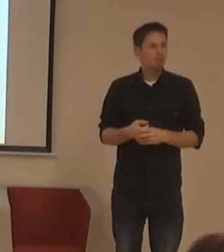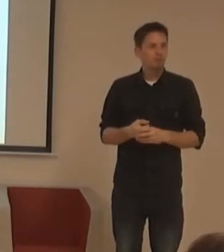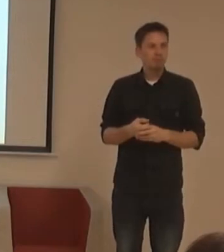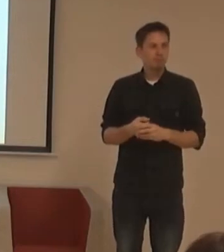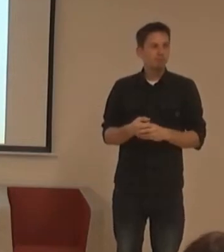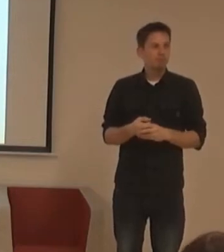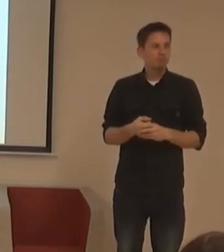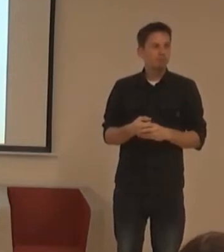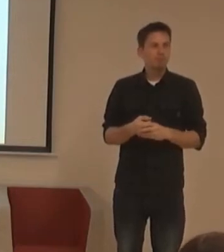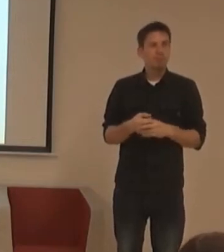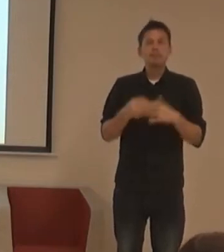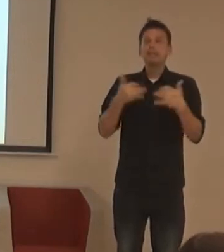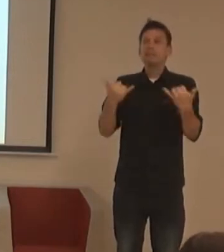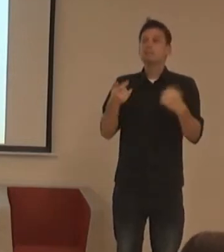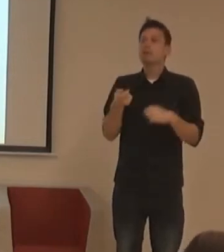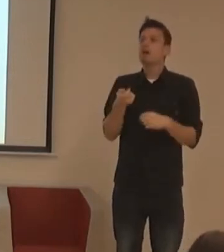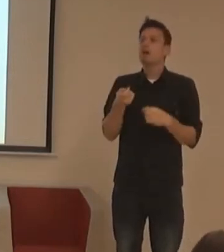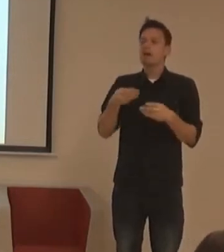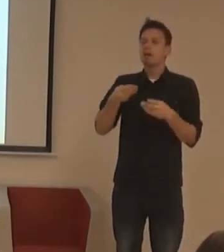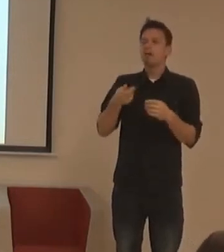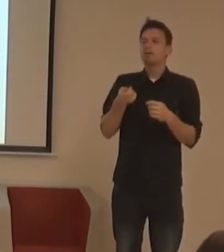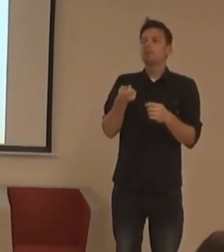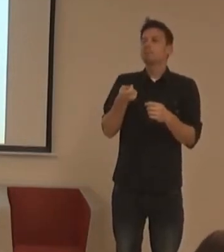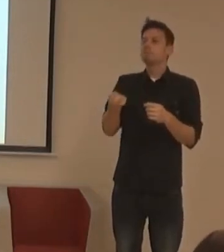Kdo dneska neměl problém s kreditní kartou?